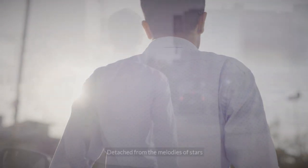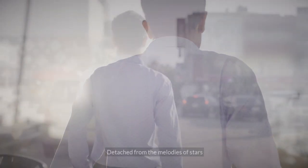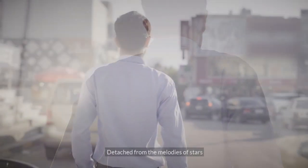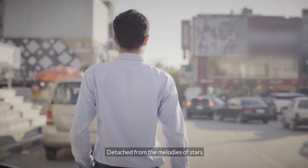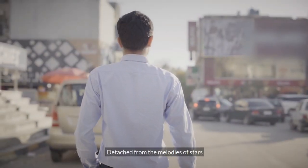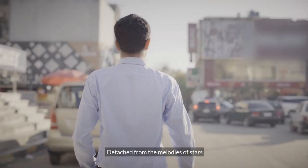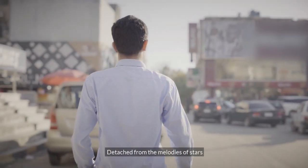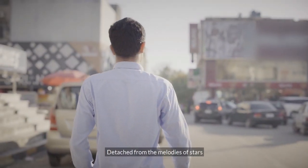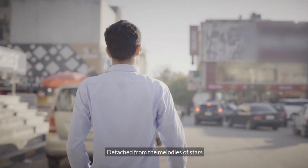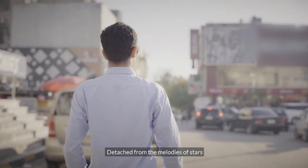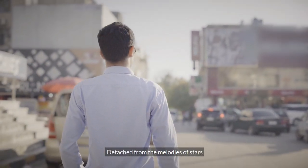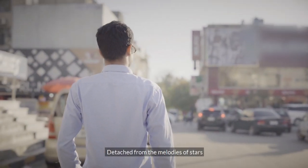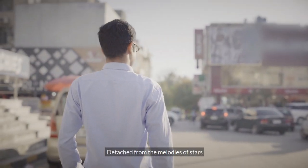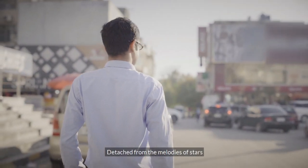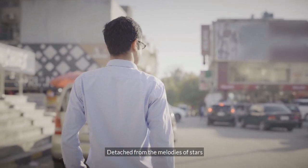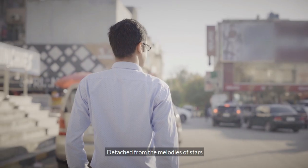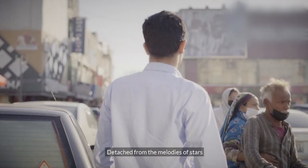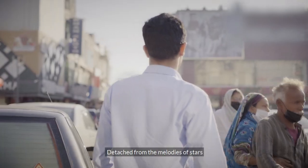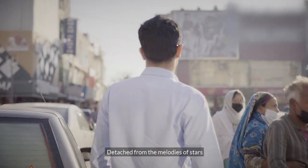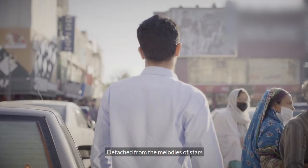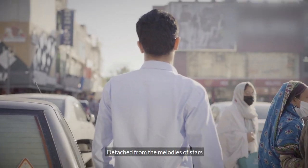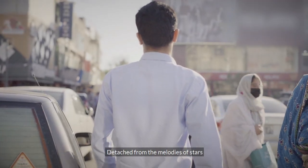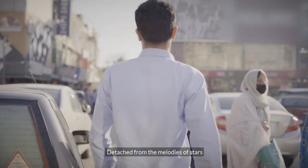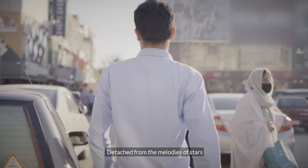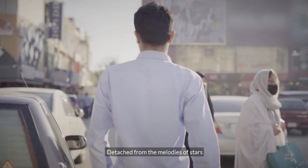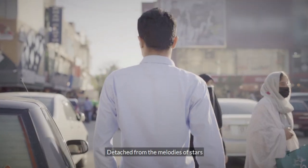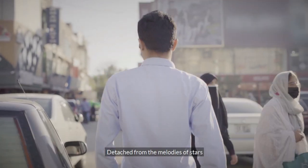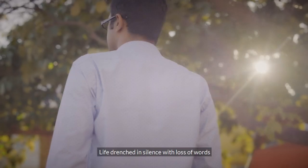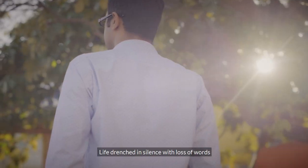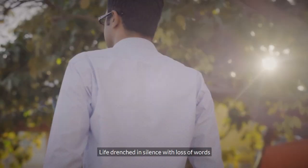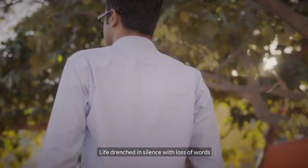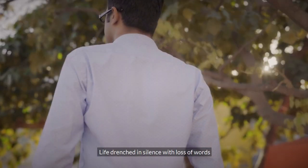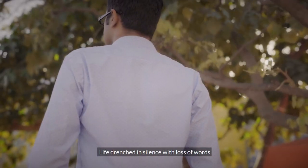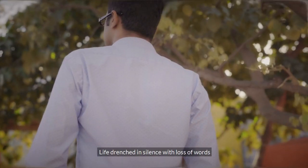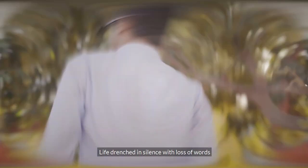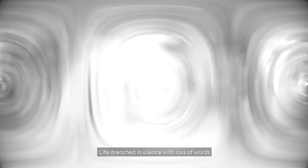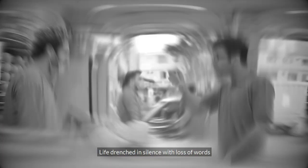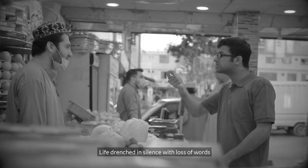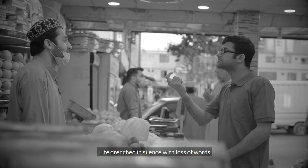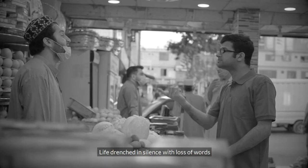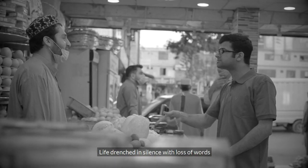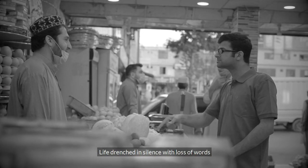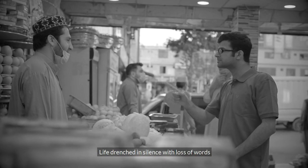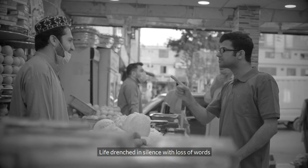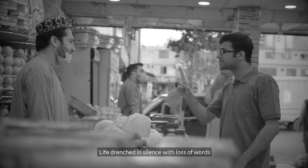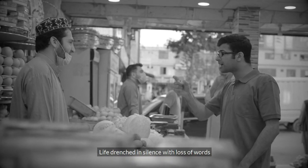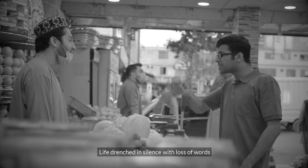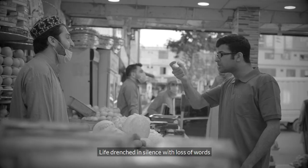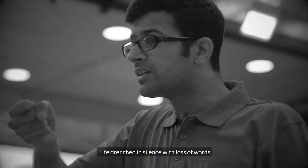سماعتوں کے جھرنے سے لا تعلق زندگی خاموش اور لا